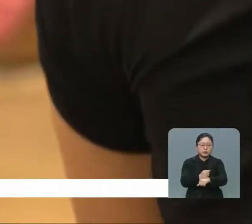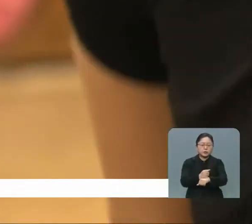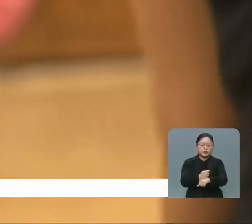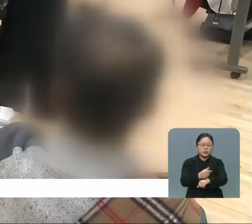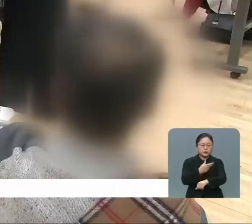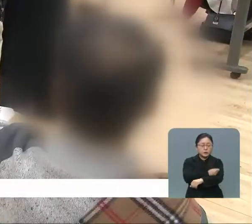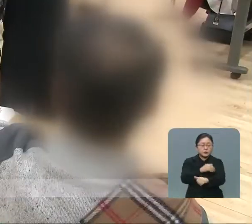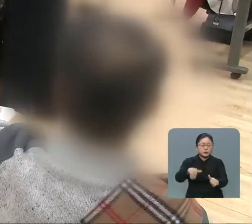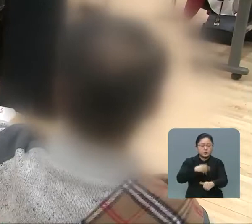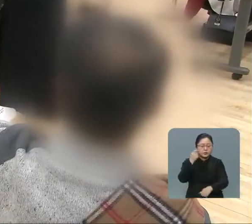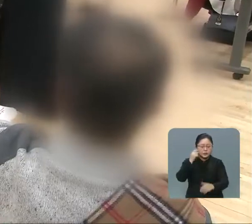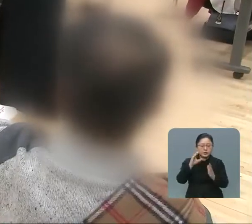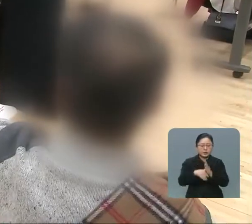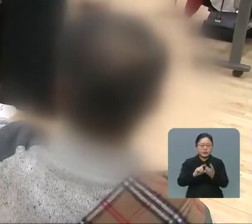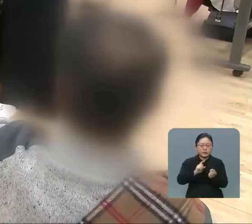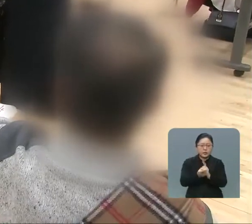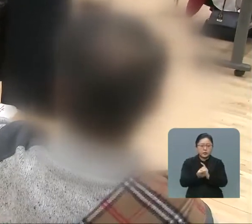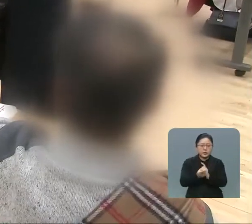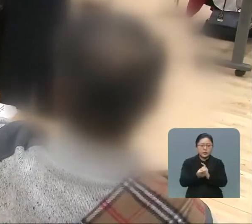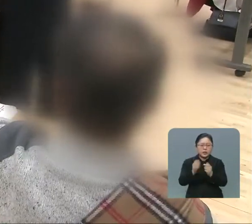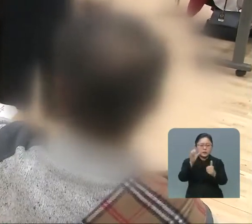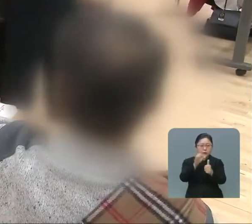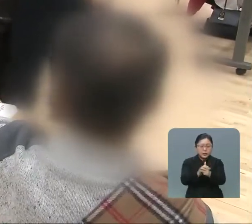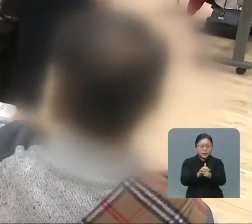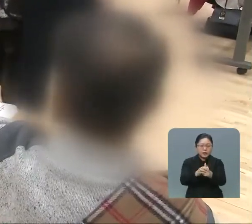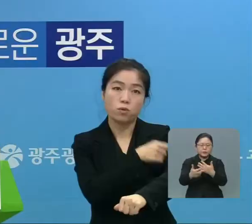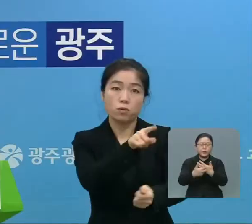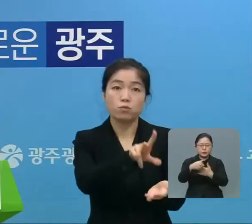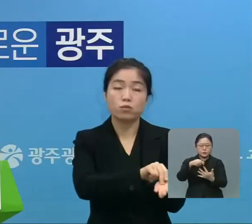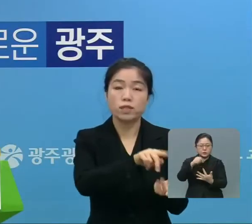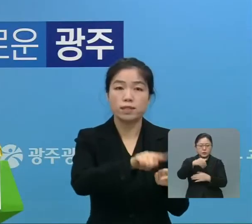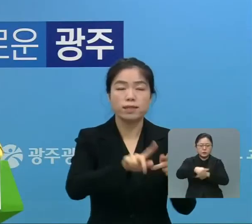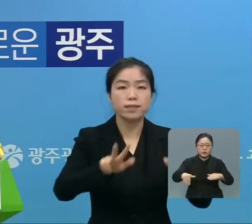접종 상황 등을 고려해 위탁 의료기관도 선정할 예정입니다.